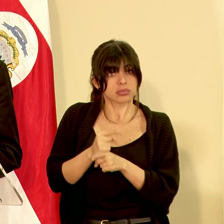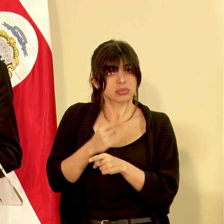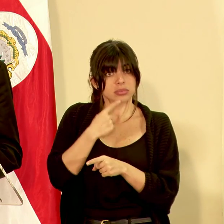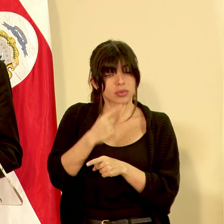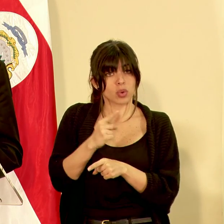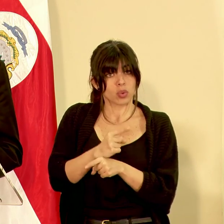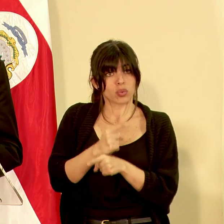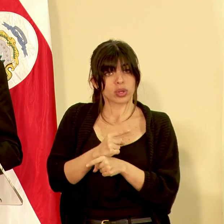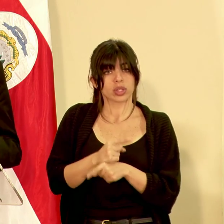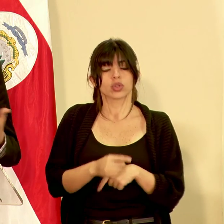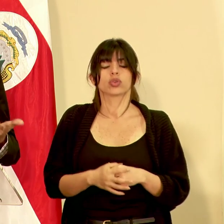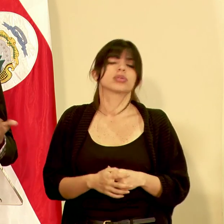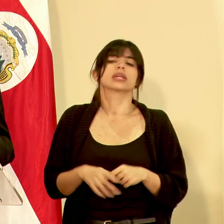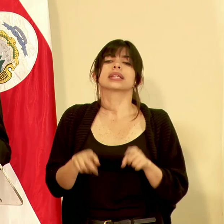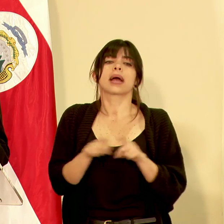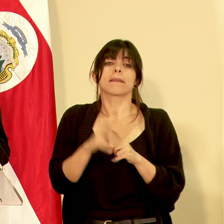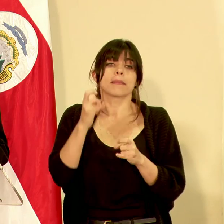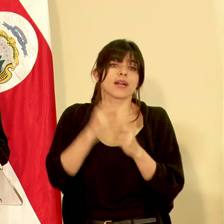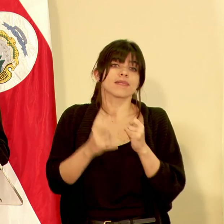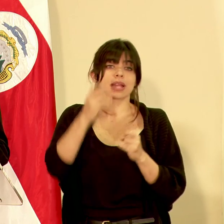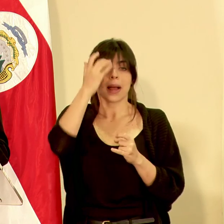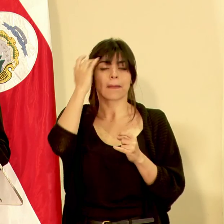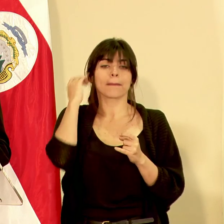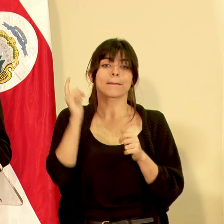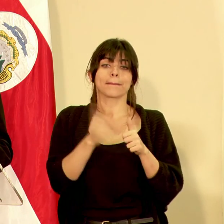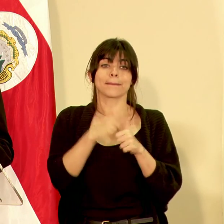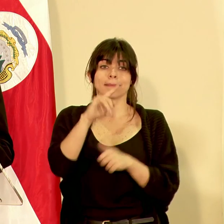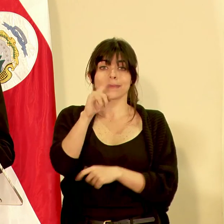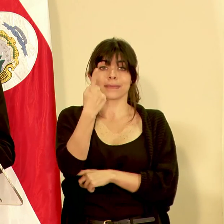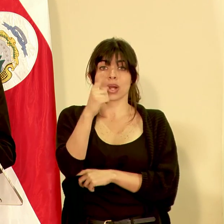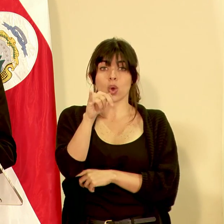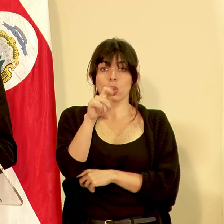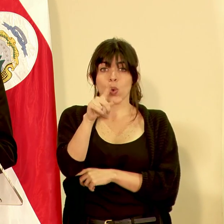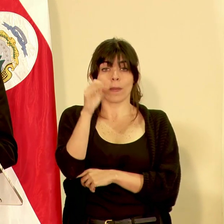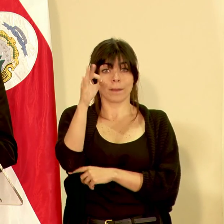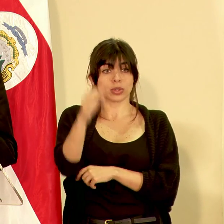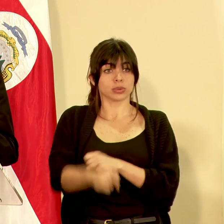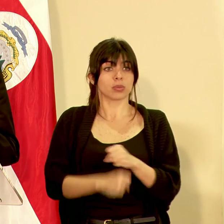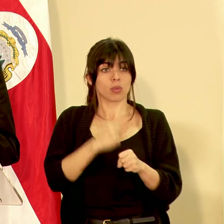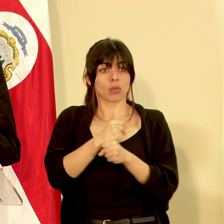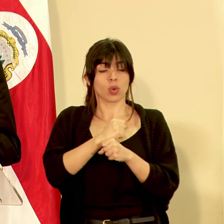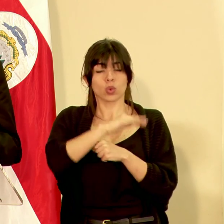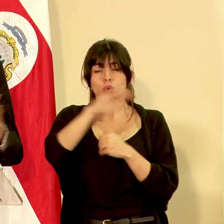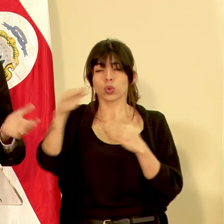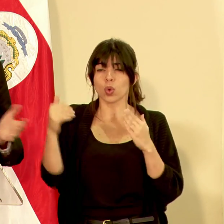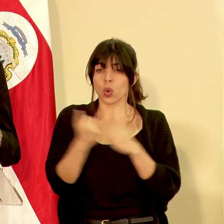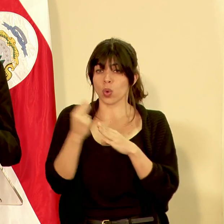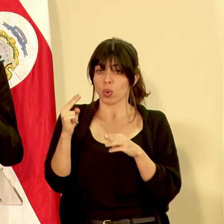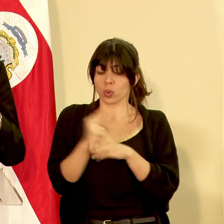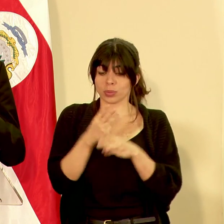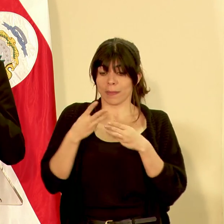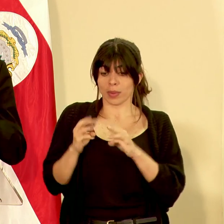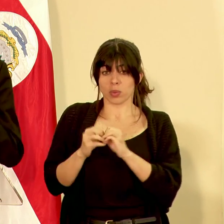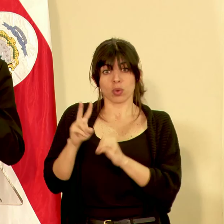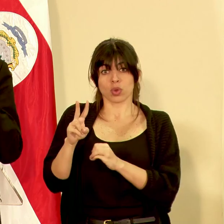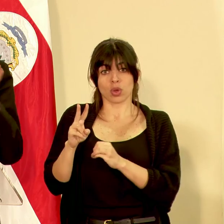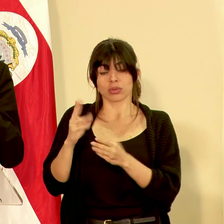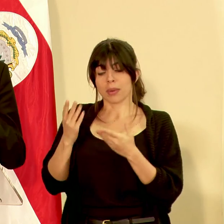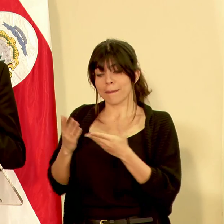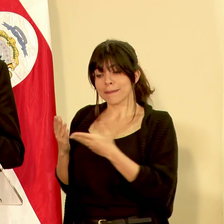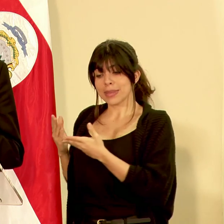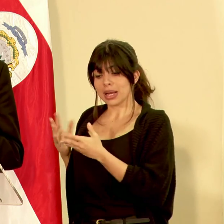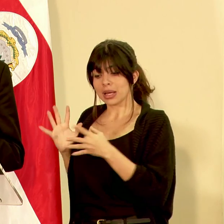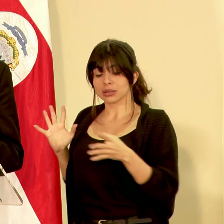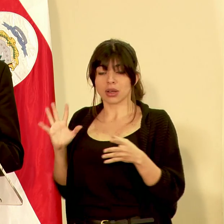el peso correcto y finalmente a partir del primero de julio del próximo año todo el mundo que utilice el método 2 eso de pesar todo y después